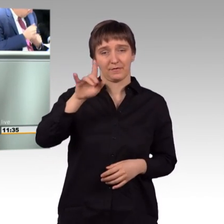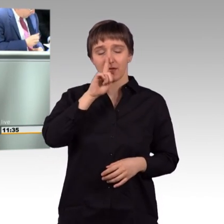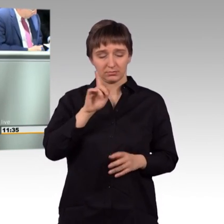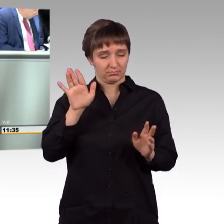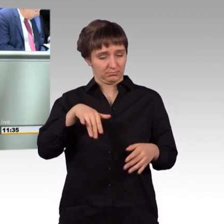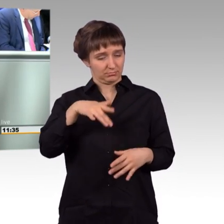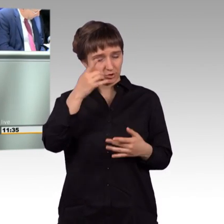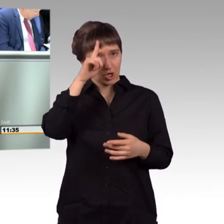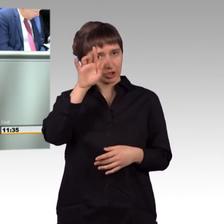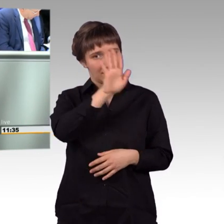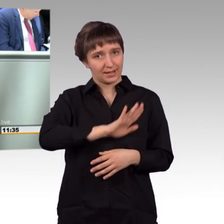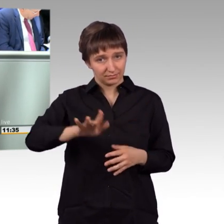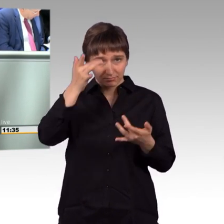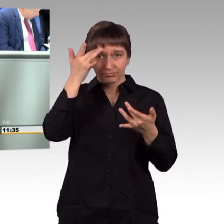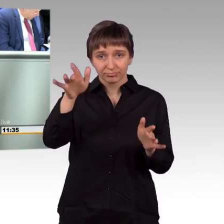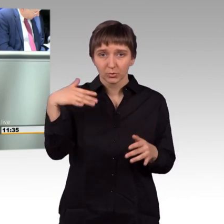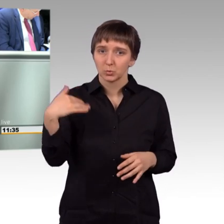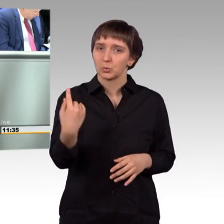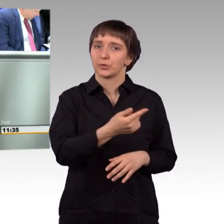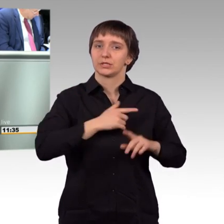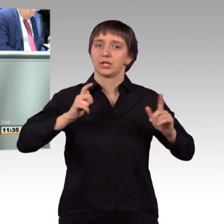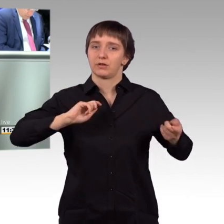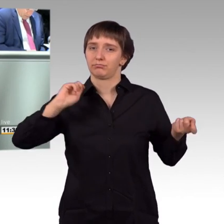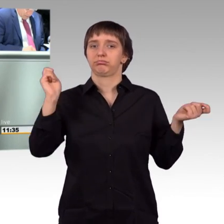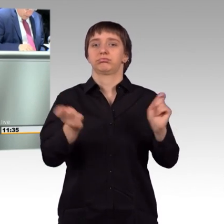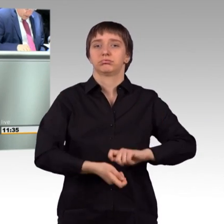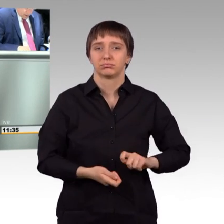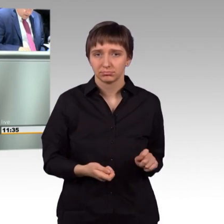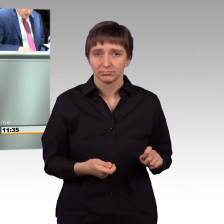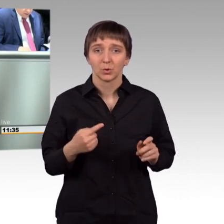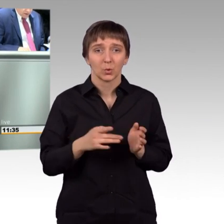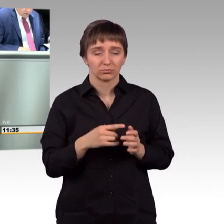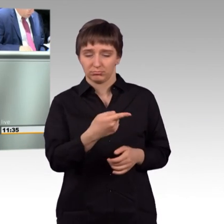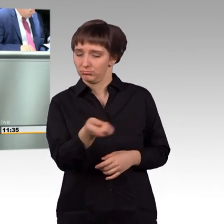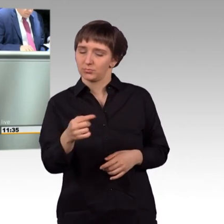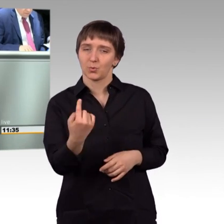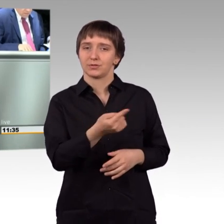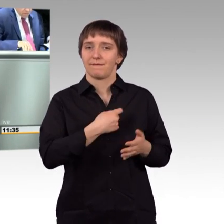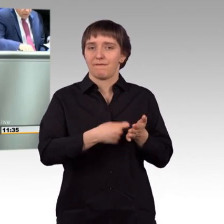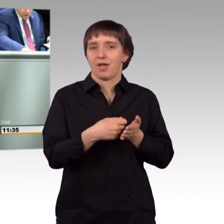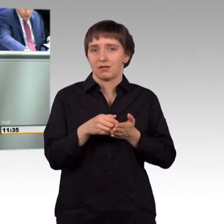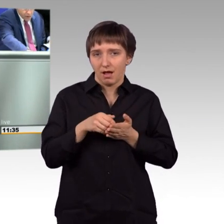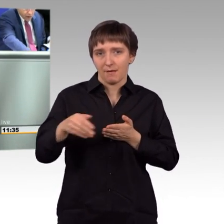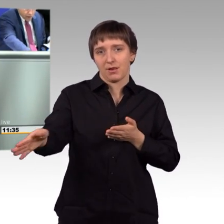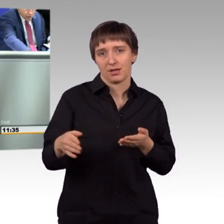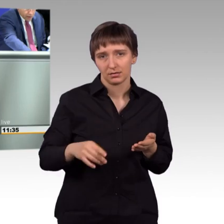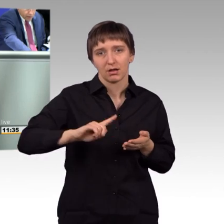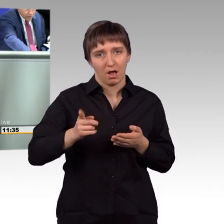dramatisch verändern werden, weil sie nicht nur unsere Werte ablehnen, sondern sie zum Teil aktiv bekämpfen.